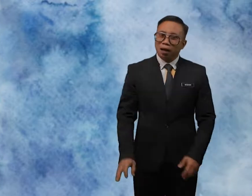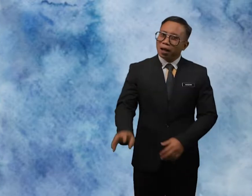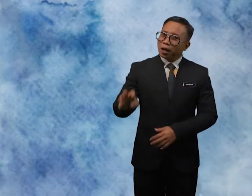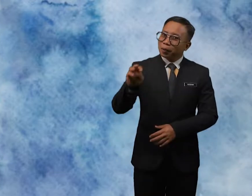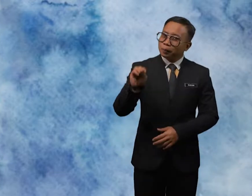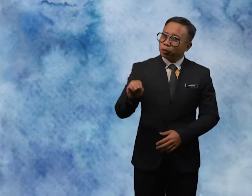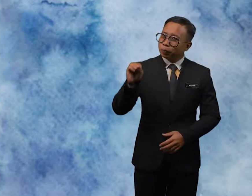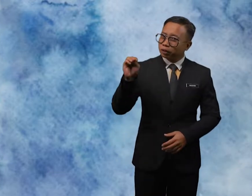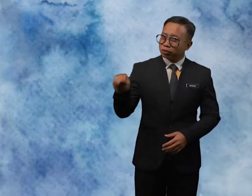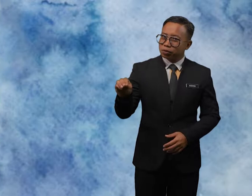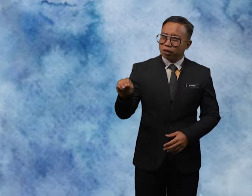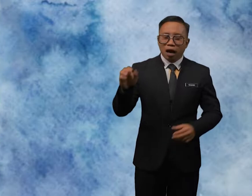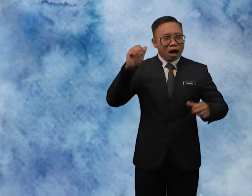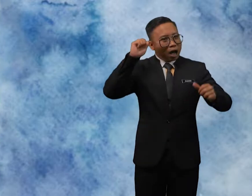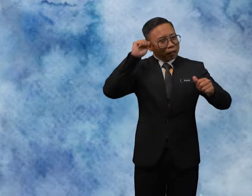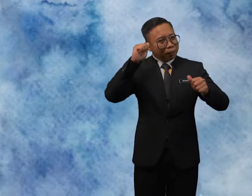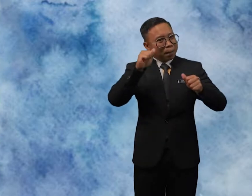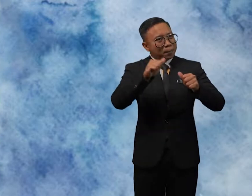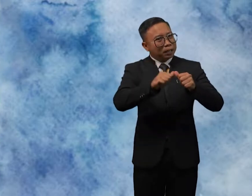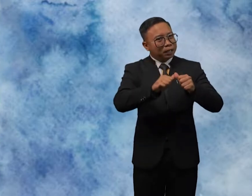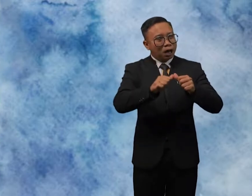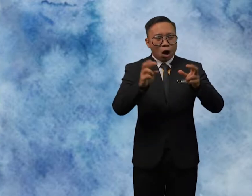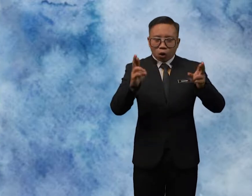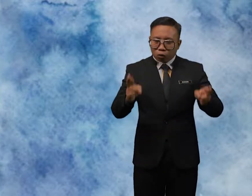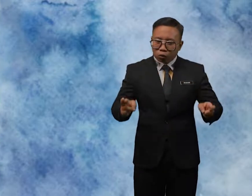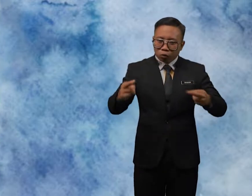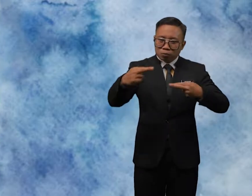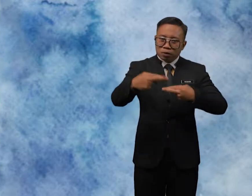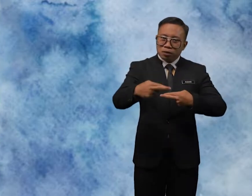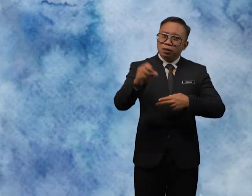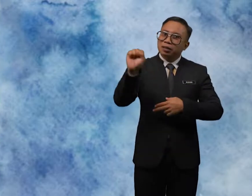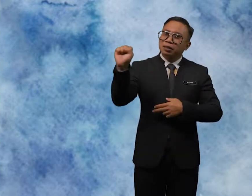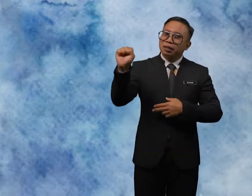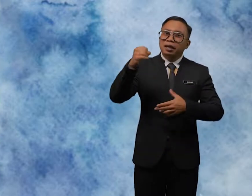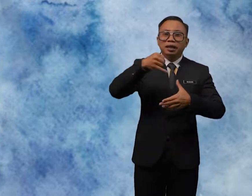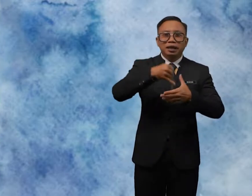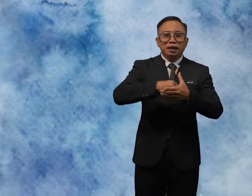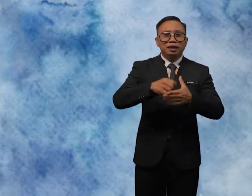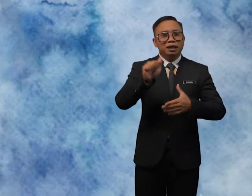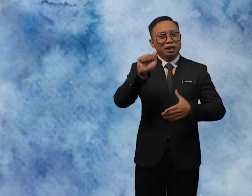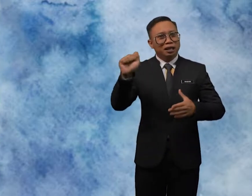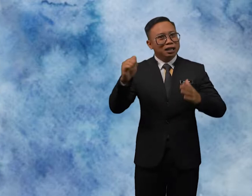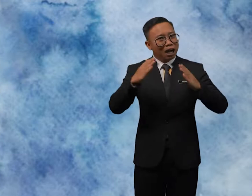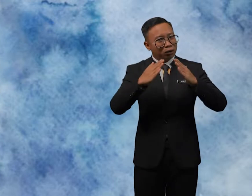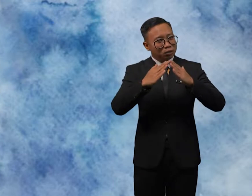Pupils Pupils Remember Pupils Rooms In a house